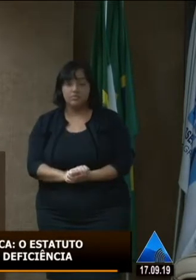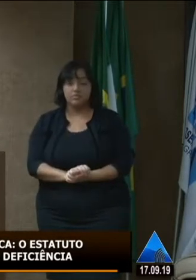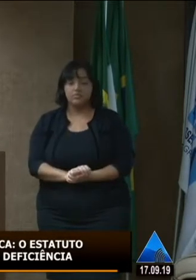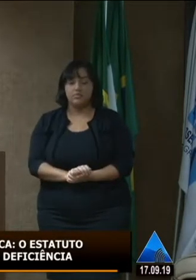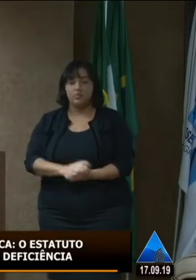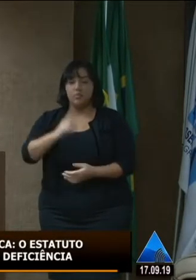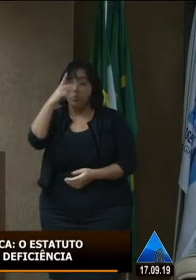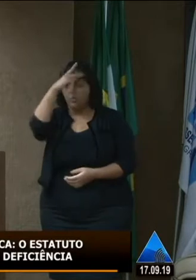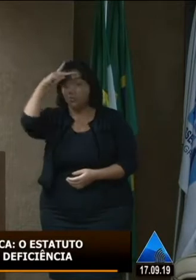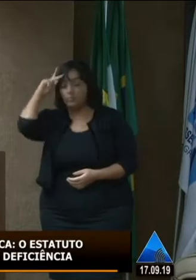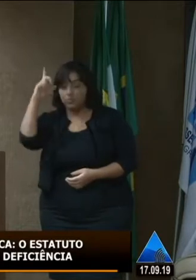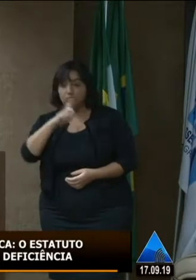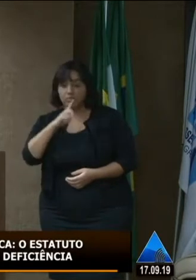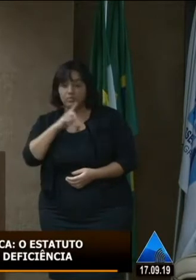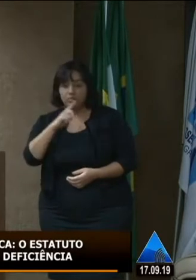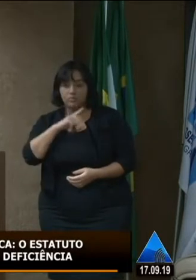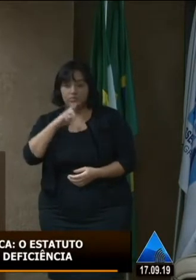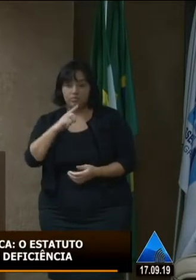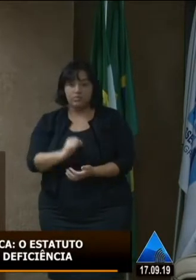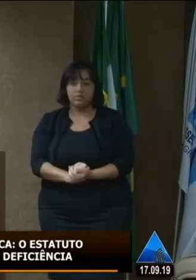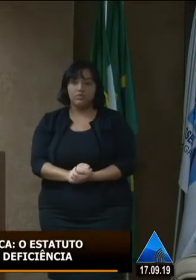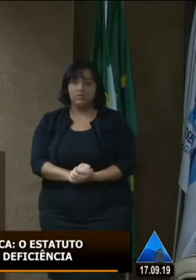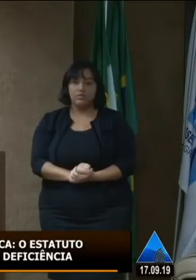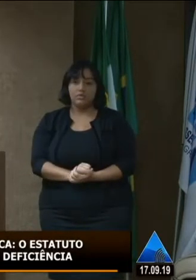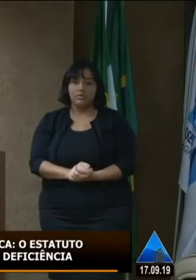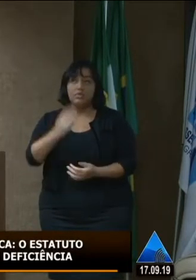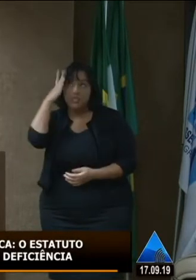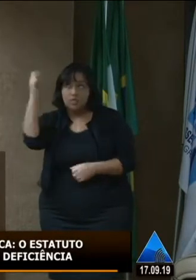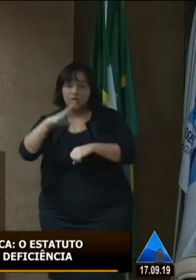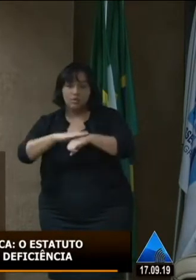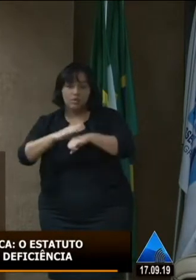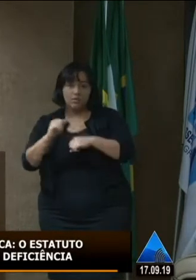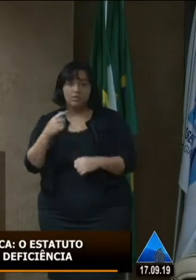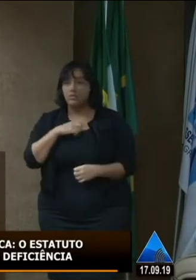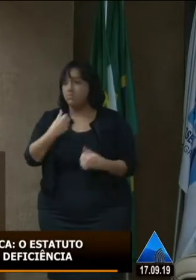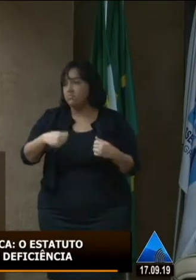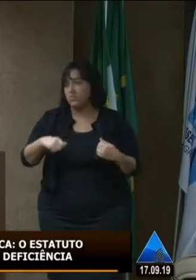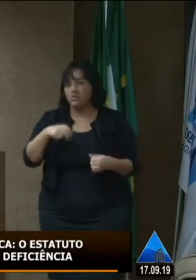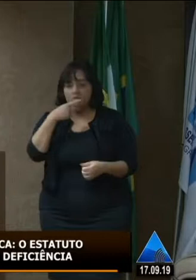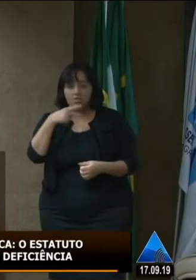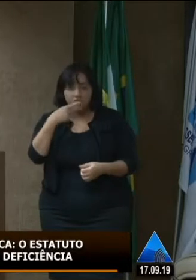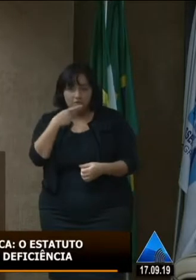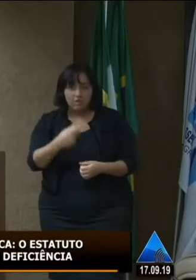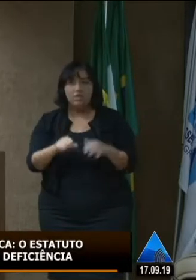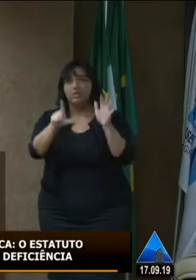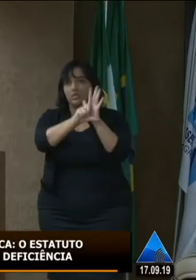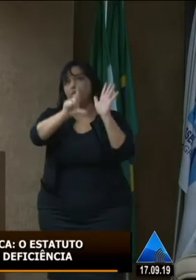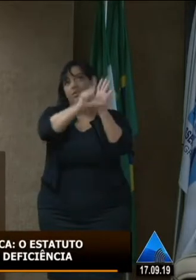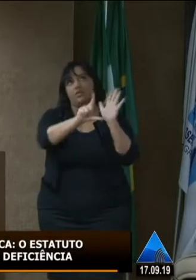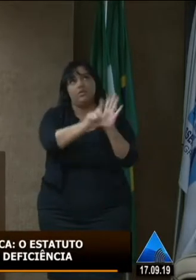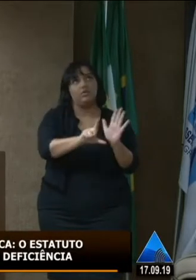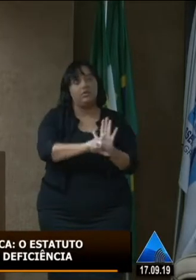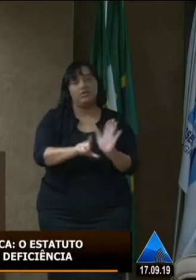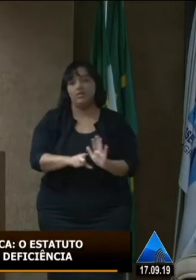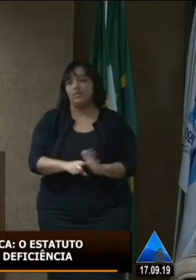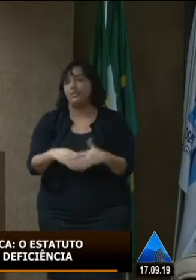que uma pessoa tem o seu diagnóstico que é uma pessoa com deficiência não há necessidade de estar fazendo mais leis minha gente é